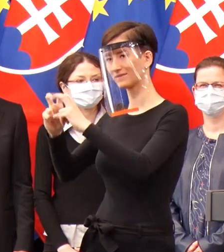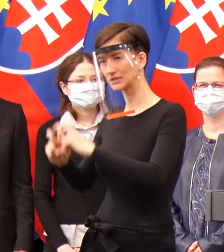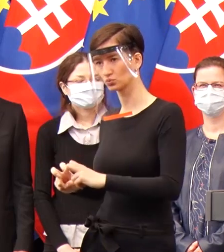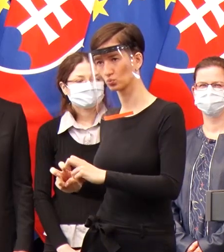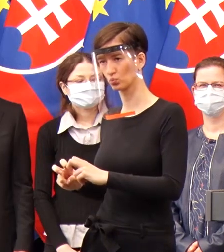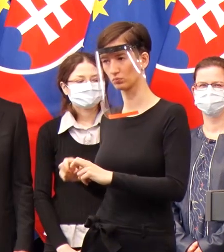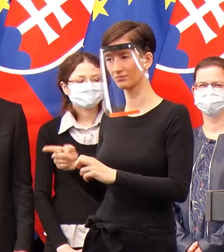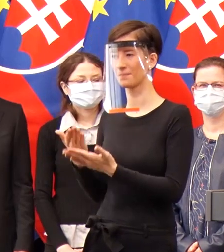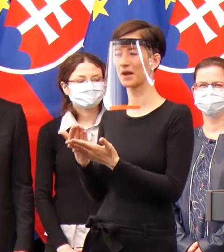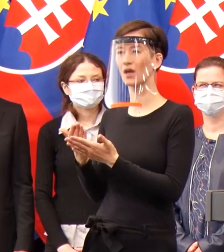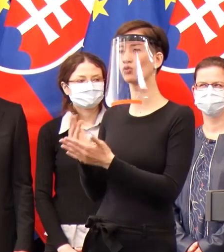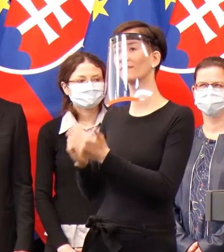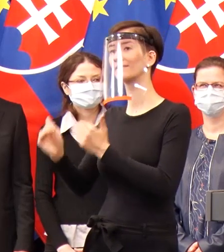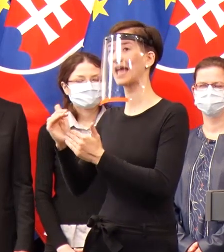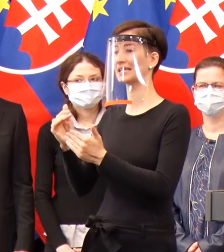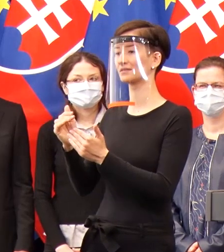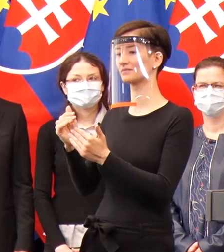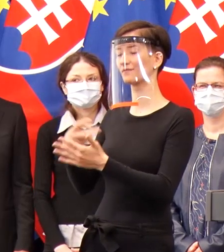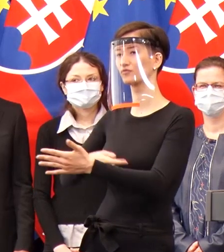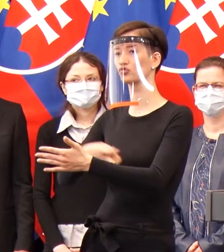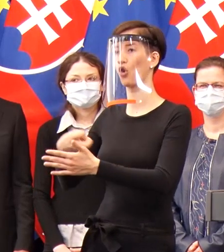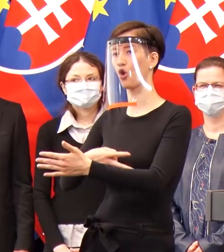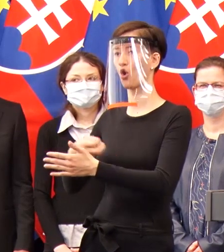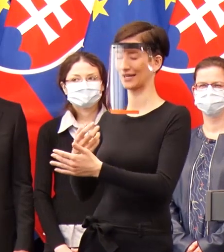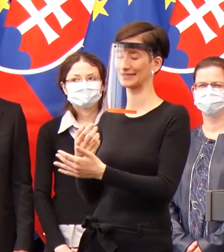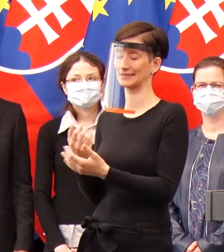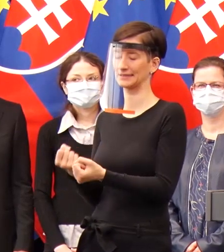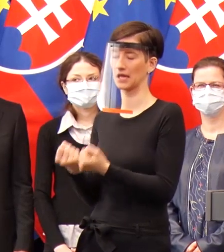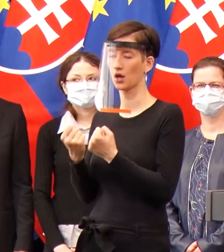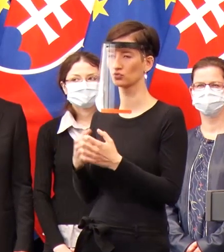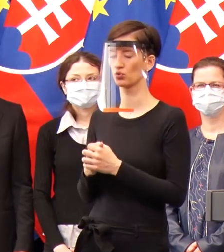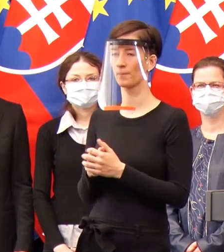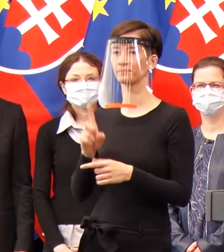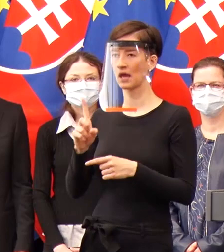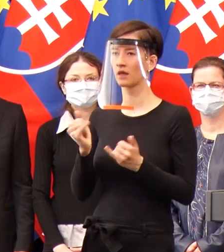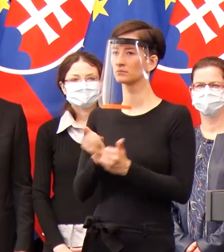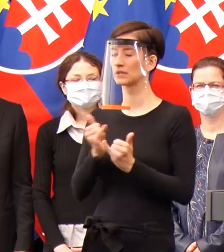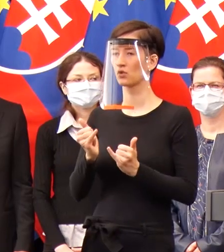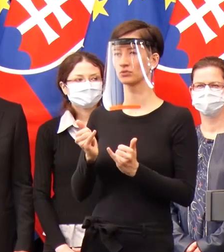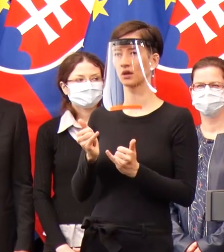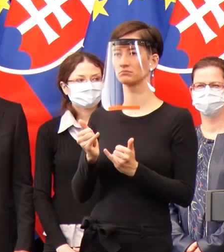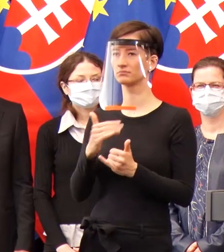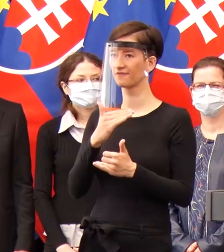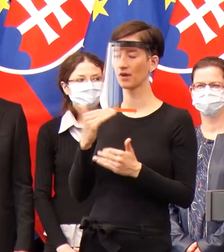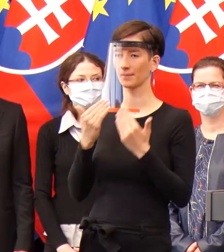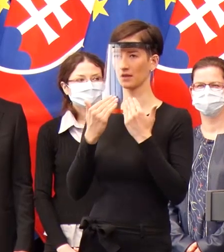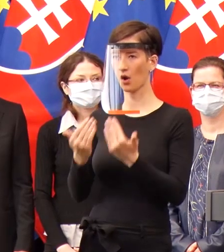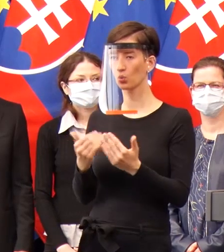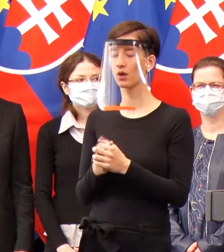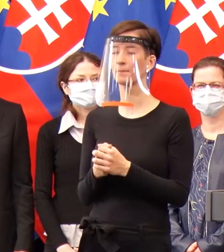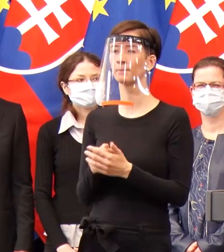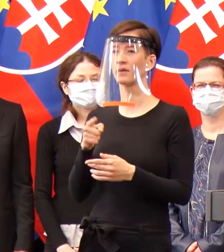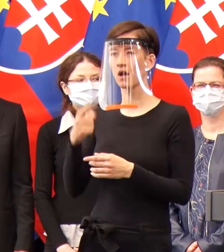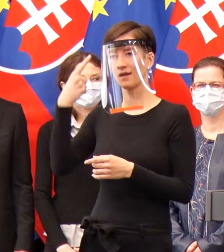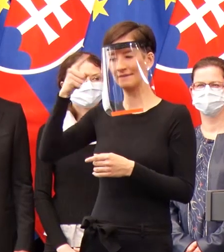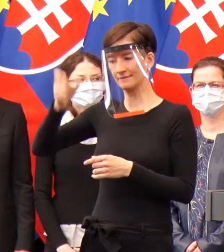počet vzoriek. Patrím za to veľká vďaka a ukázali akčnosť a ukázali aj to, že v kritickej chvíli vedci